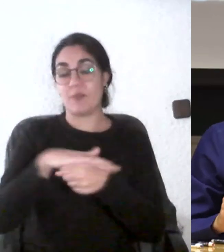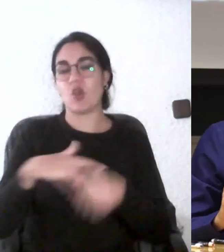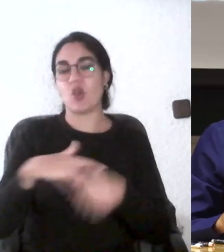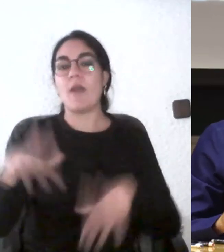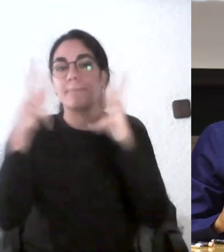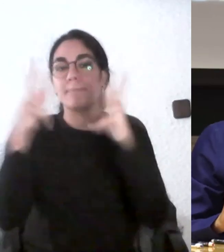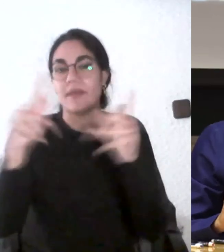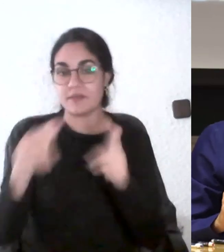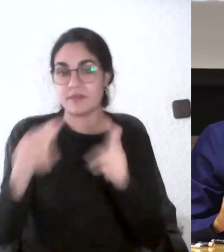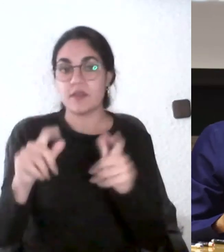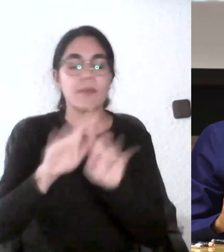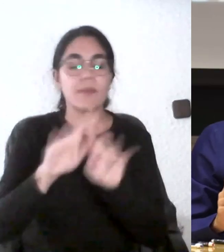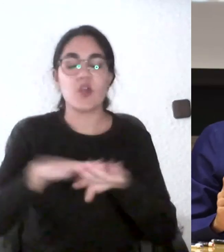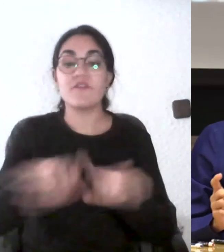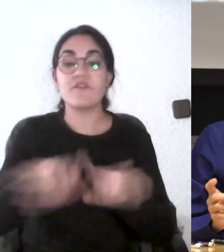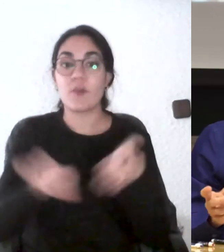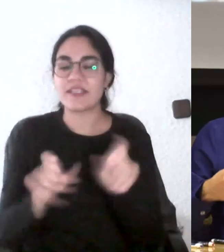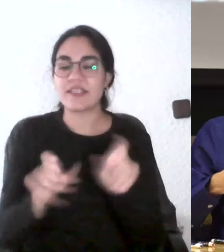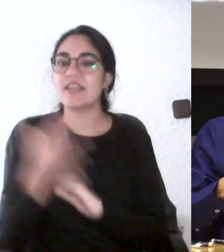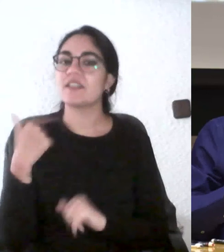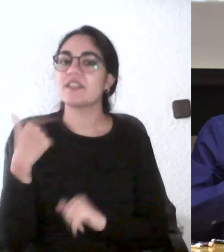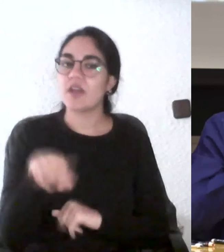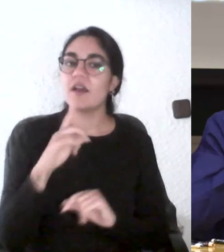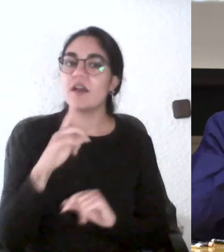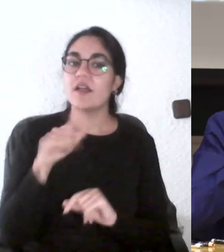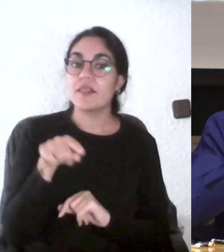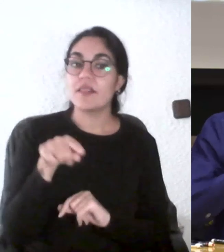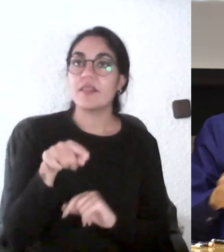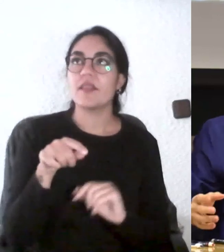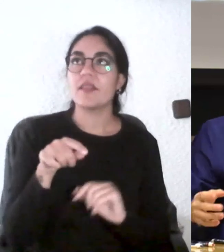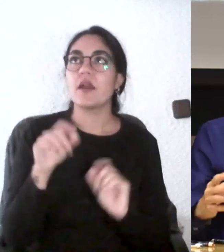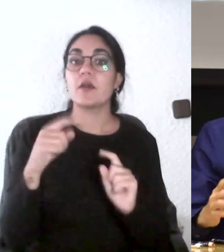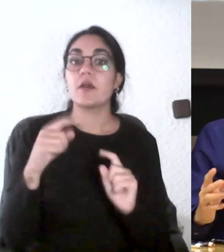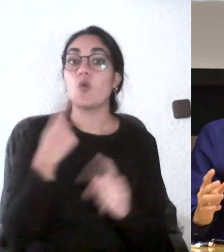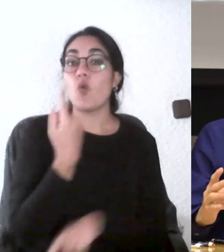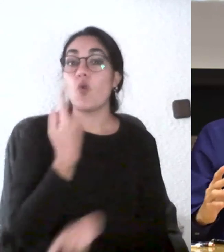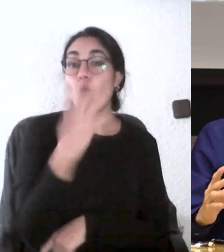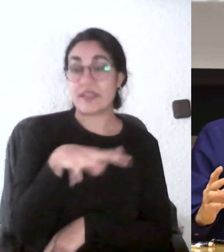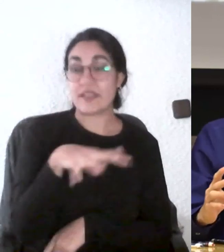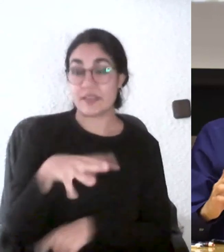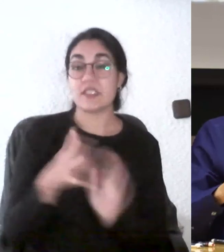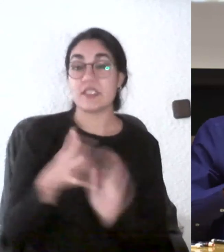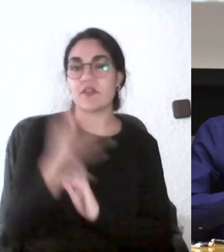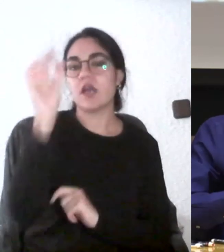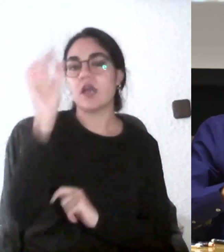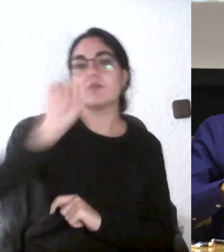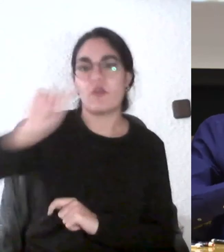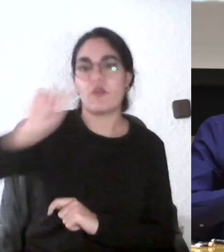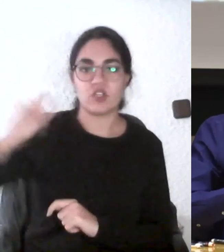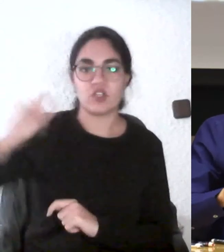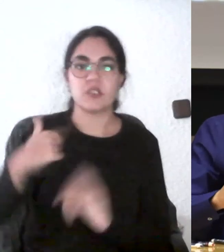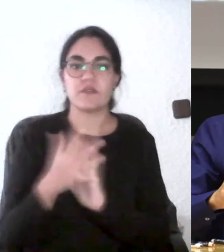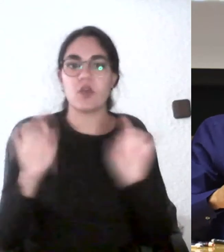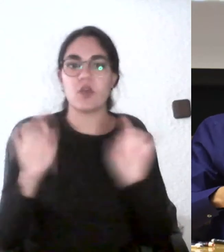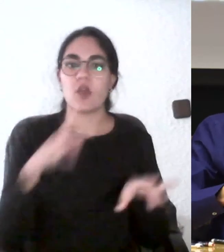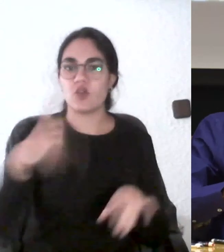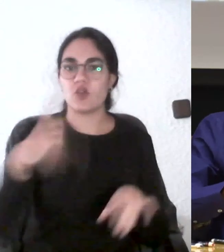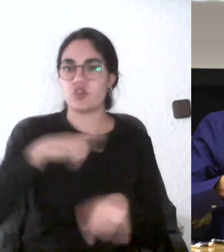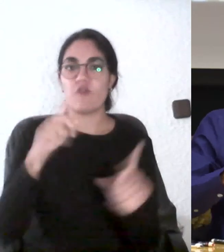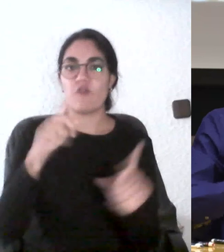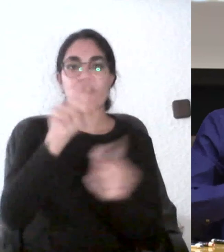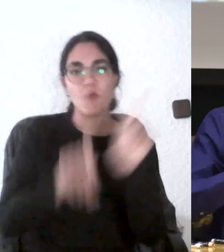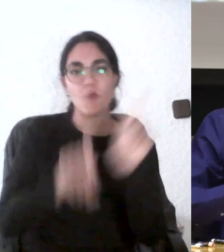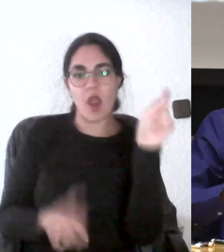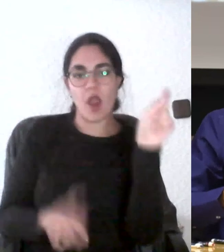al año uno por cuatrimestre y lo que hacemos es rellenar unos formularios entre comillas